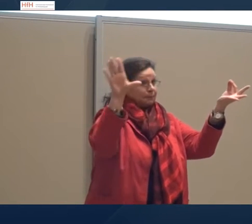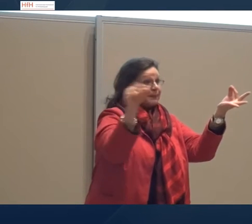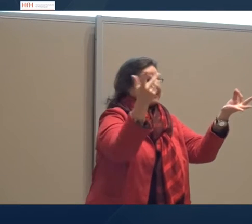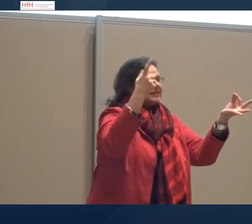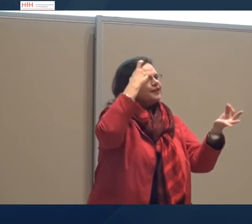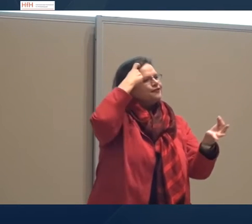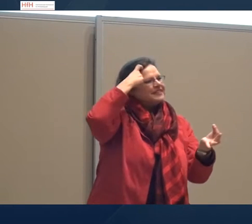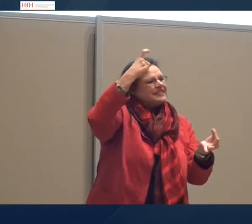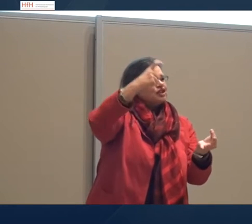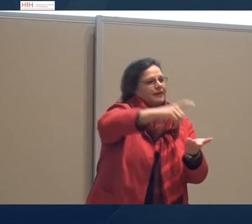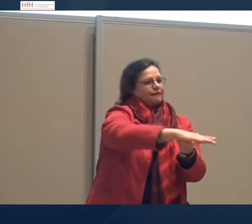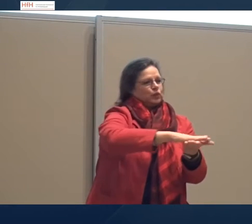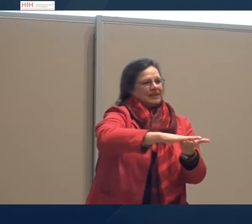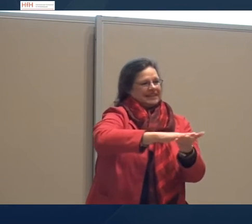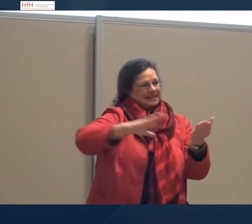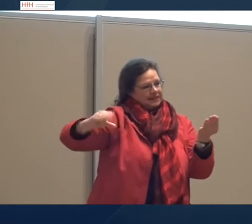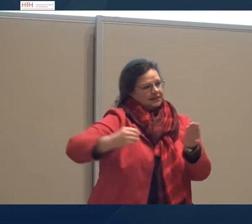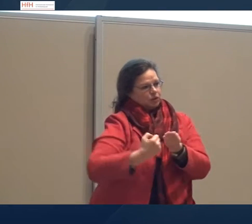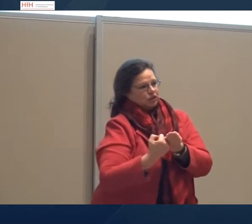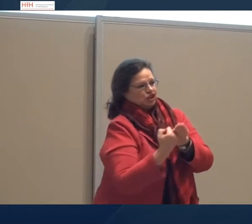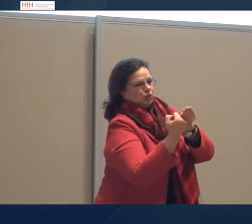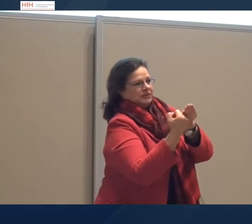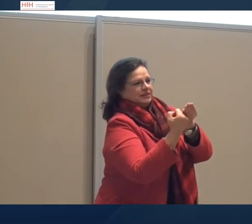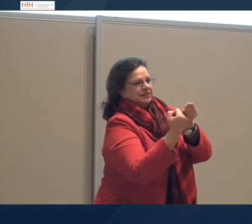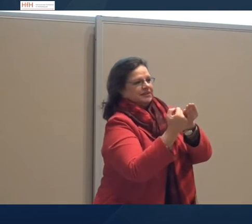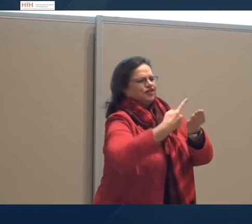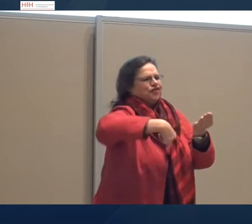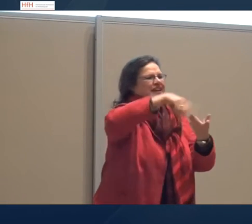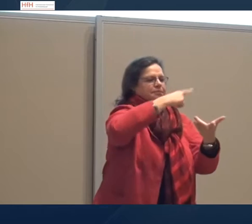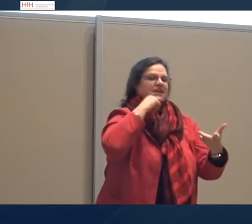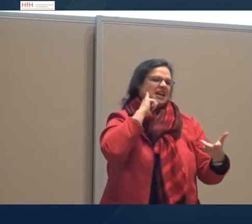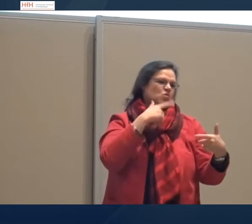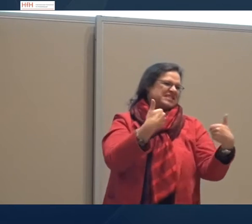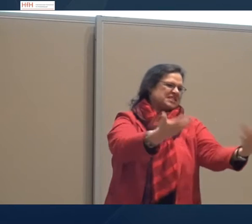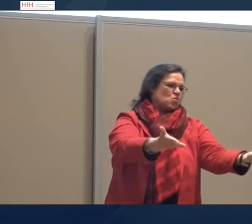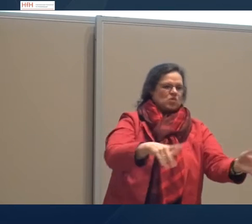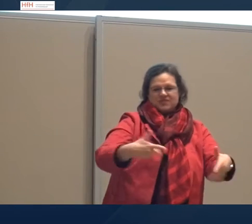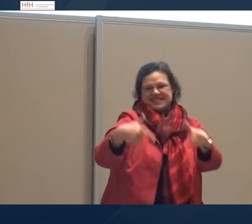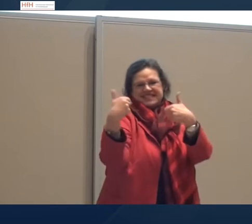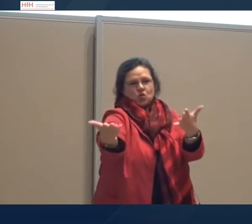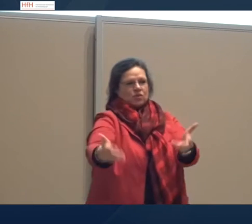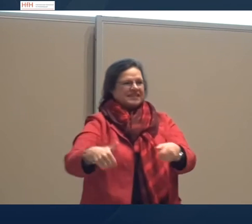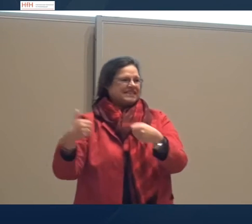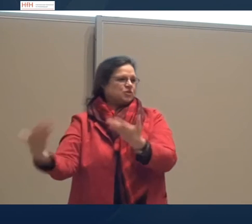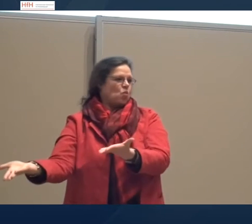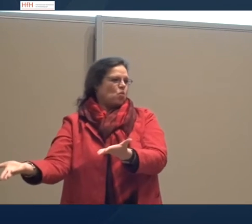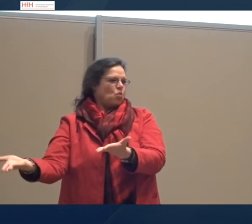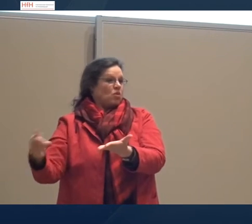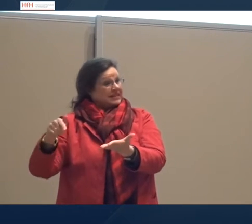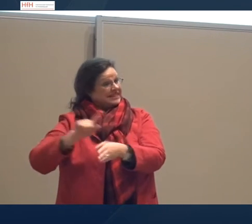bedeutet, es braucht jetzt wissenschaftlich fundierten Support. Nicht einfach zu sagen, Gehörlose machen das so, eine Gruppe macht